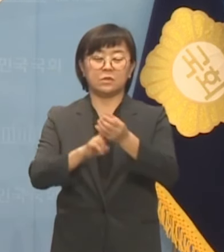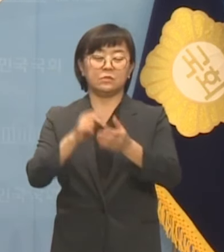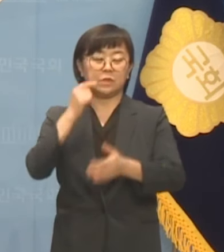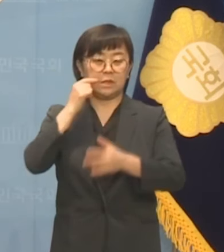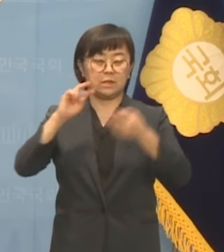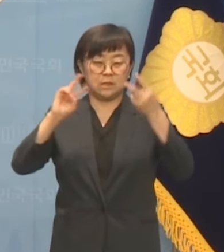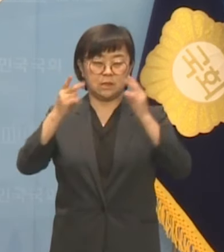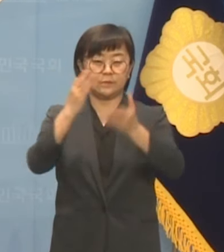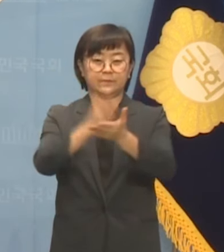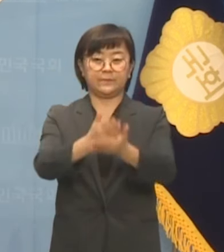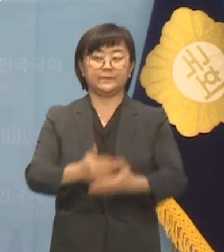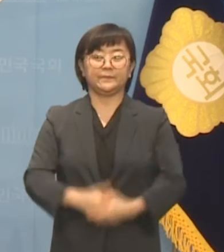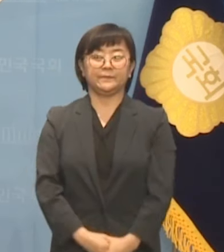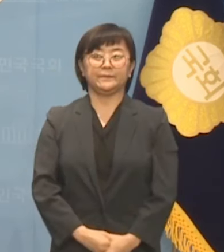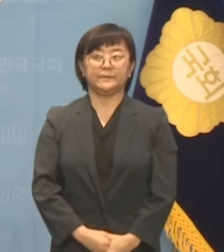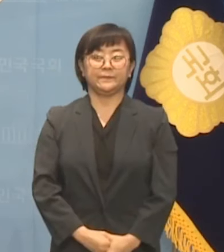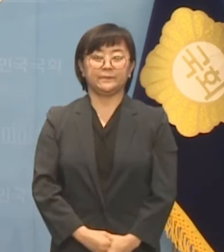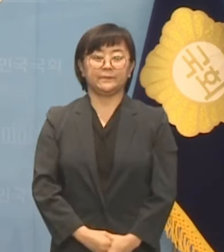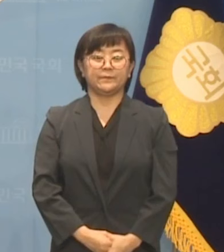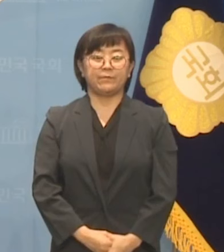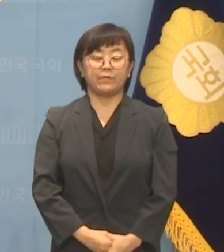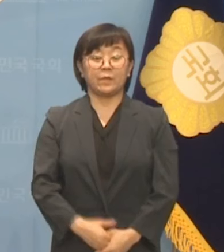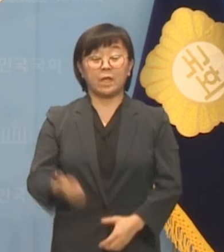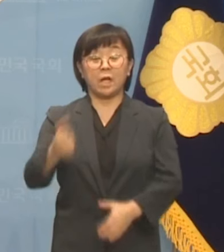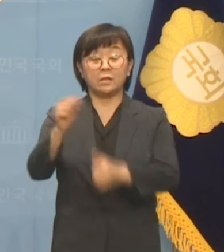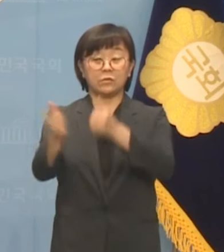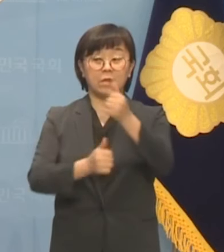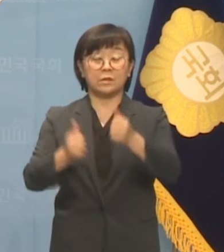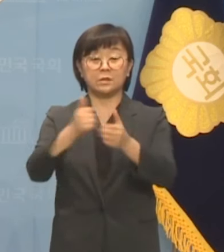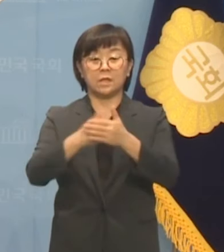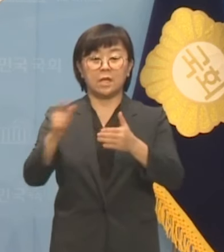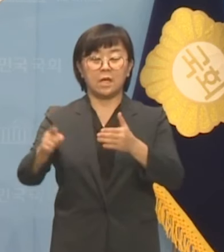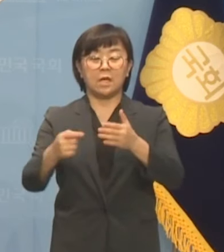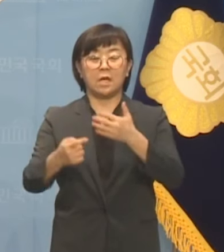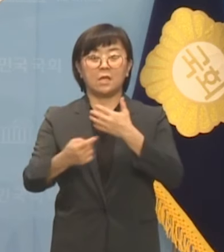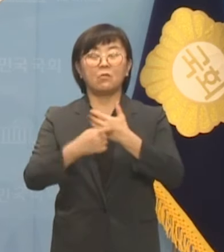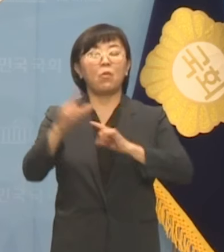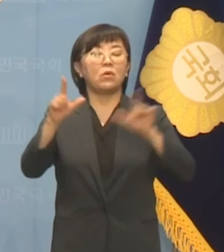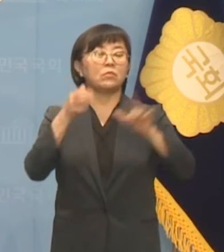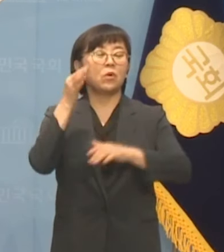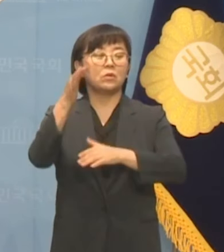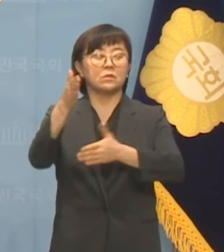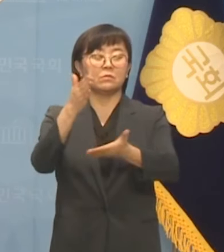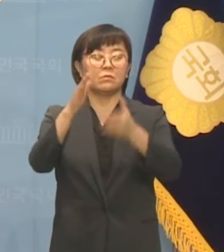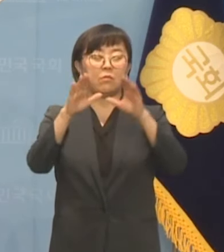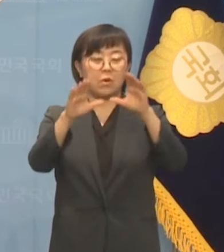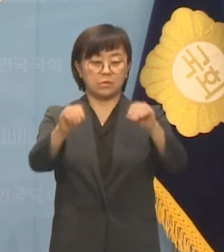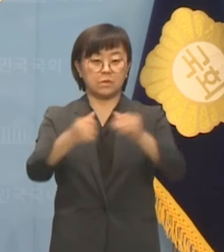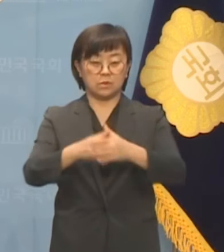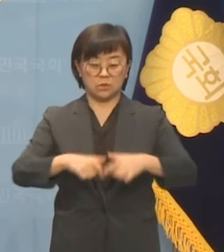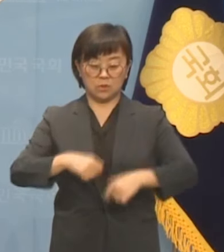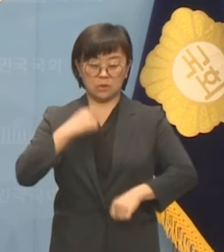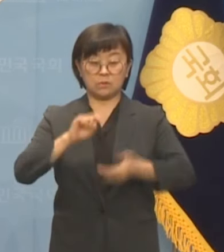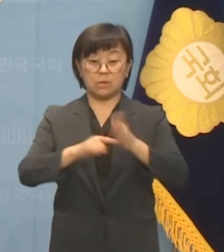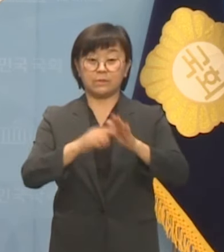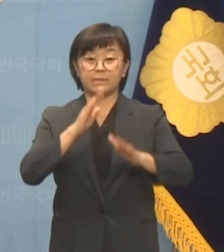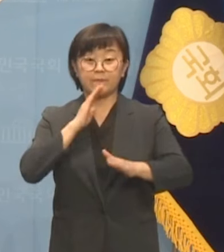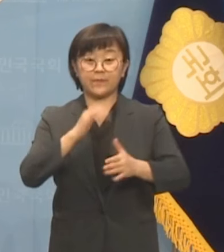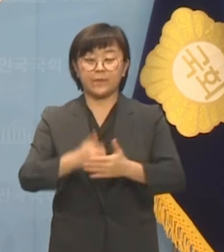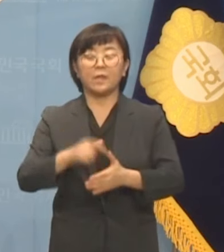마십시오. 한동훈 위원장은 가식을 멈추고 차라리 솔직해지십시오.